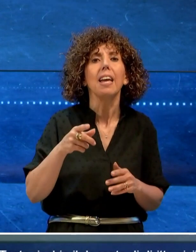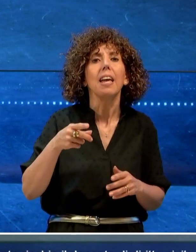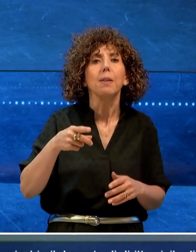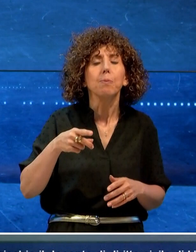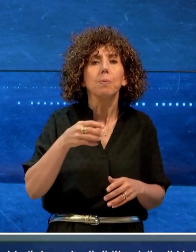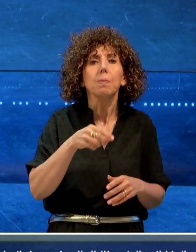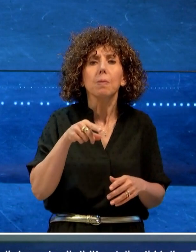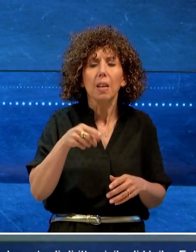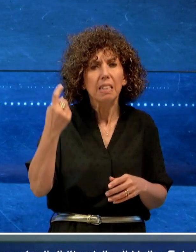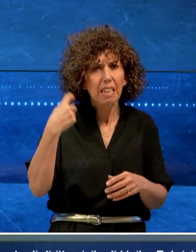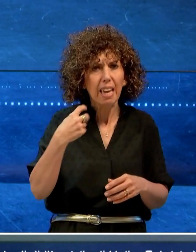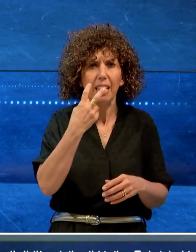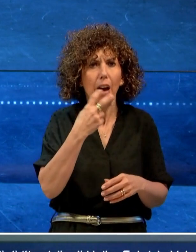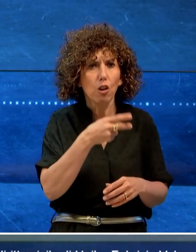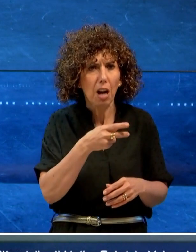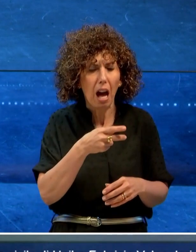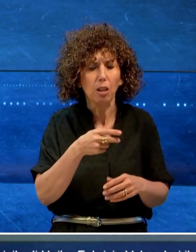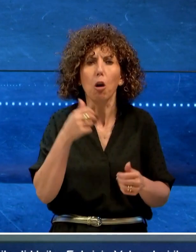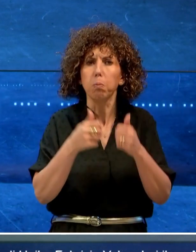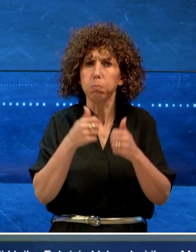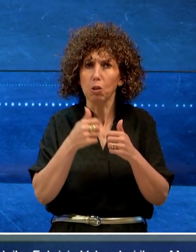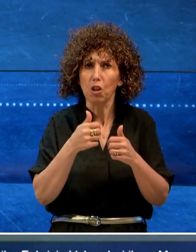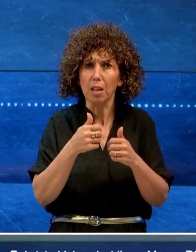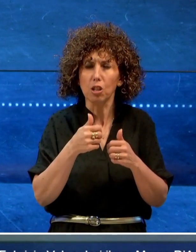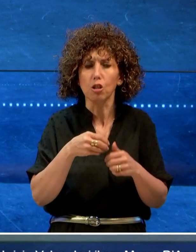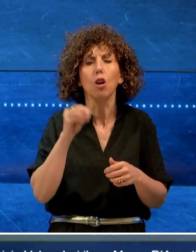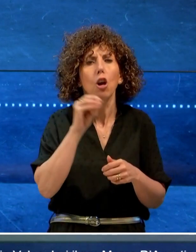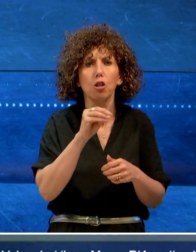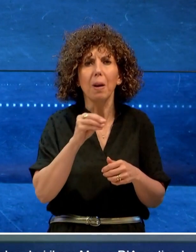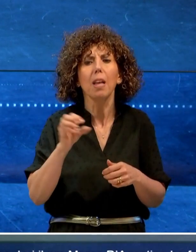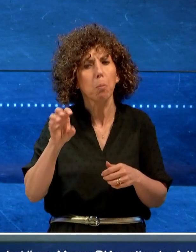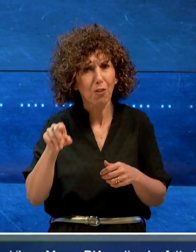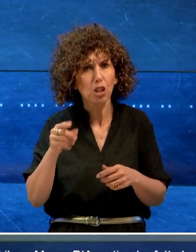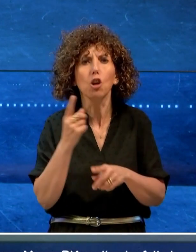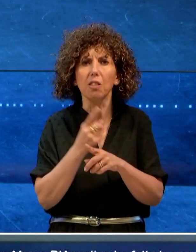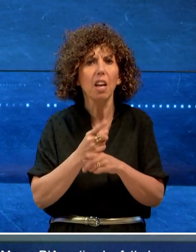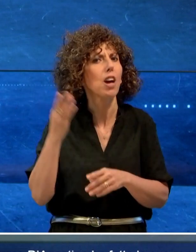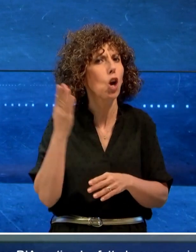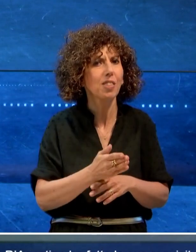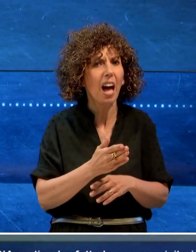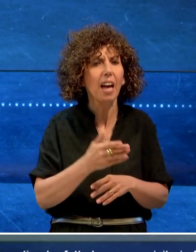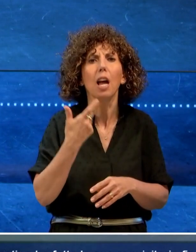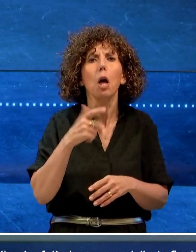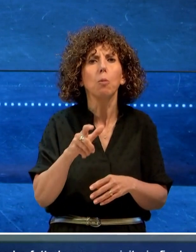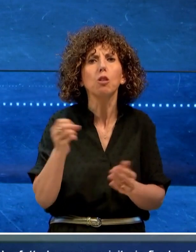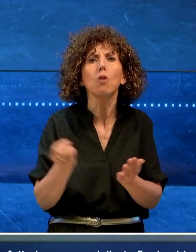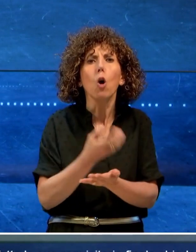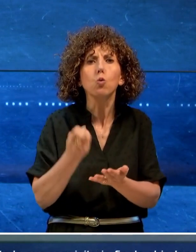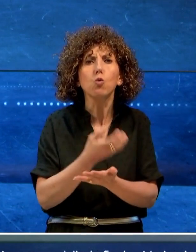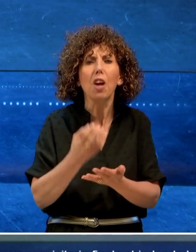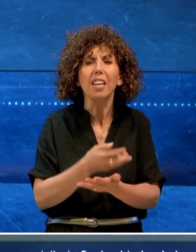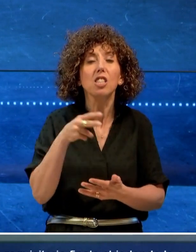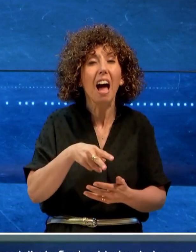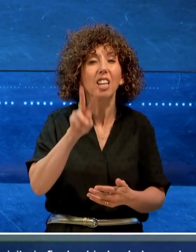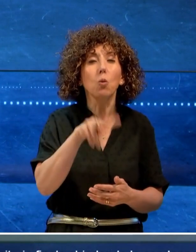ha fatto la sua requisitoria finale chiedendo la condanna per il professore per fatti risalenti agli anni